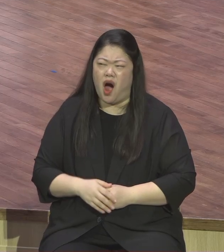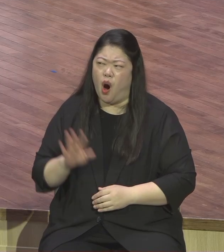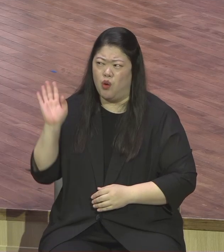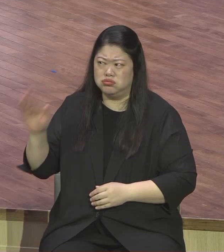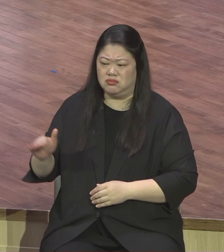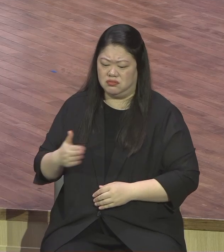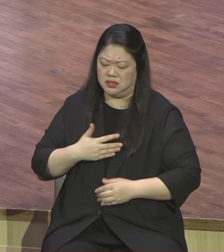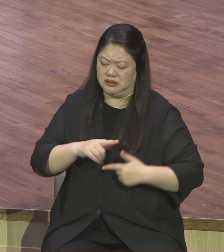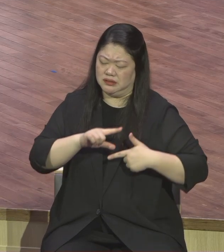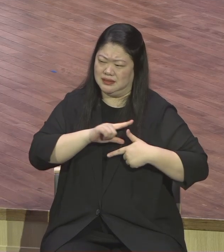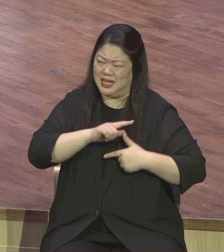쪽팔려